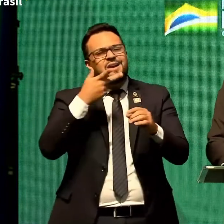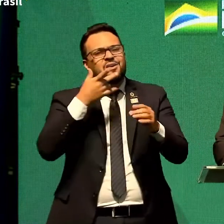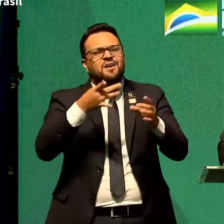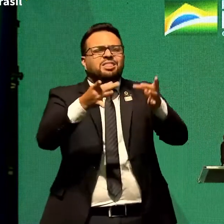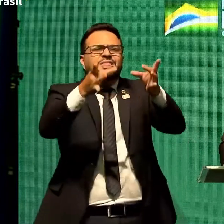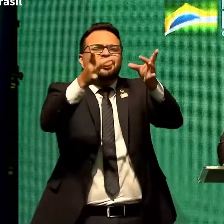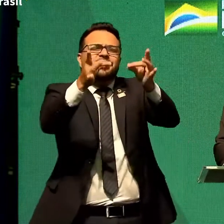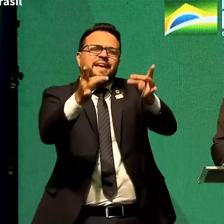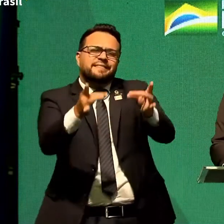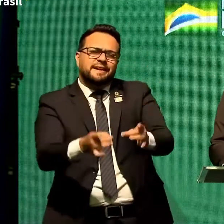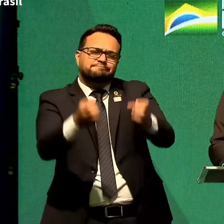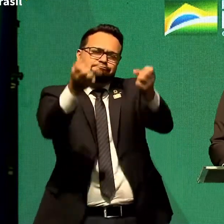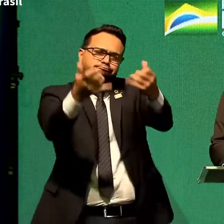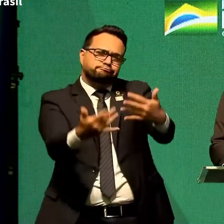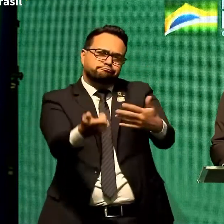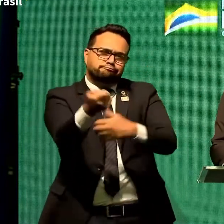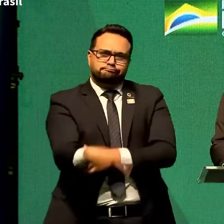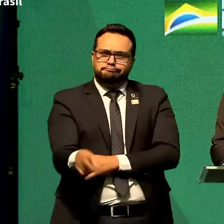aqui.